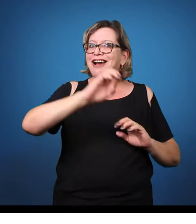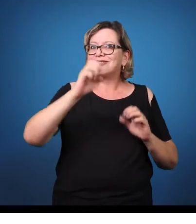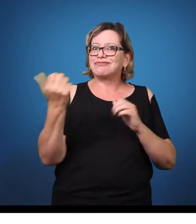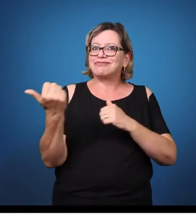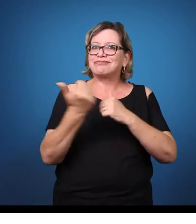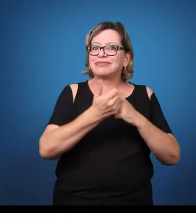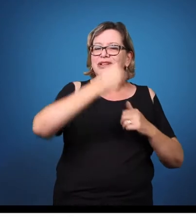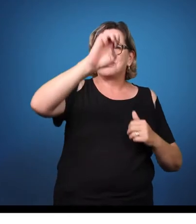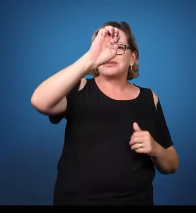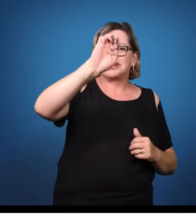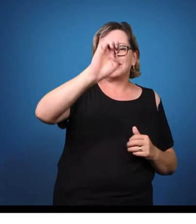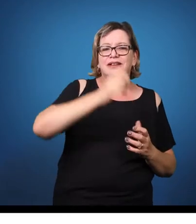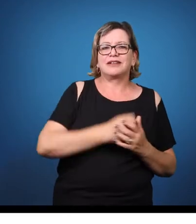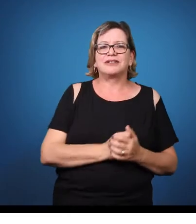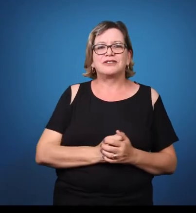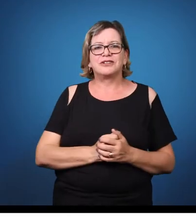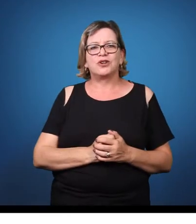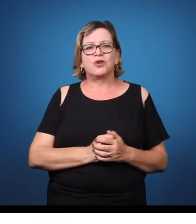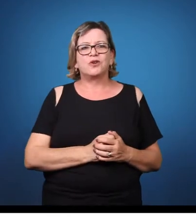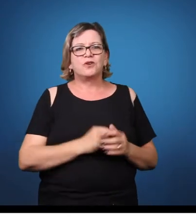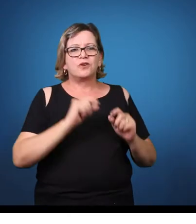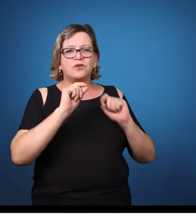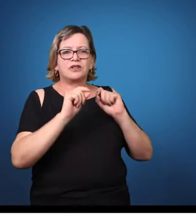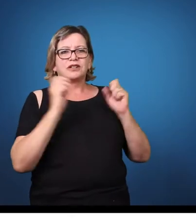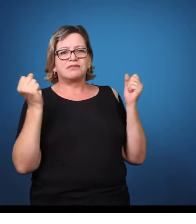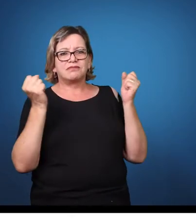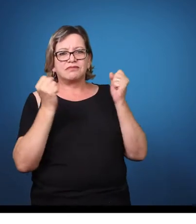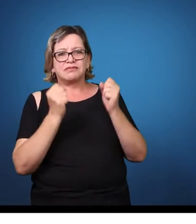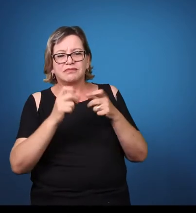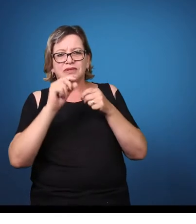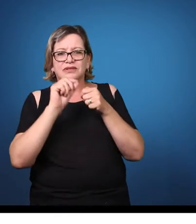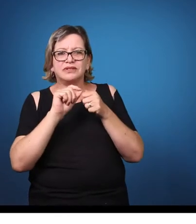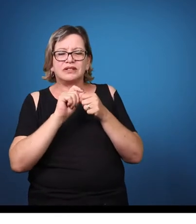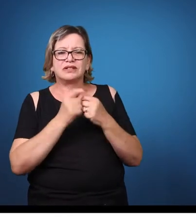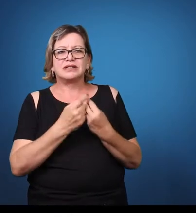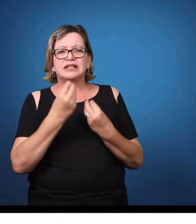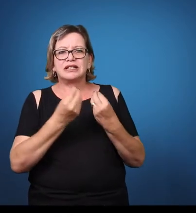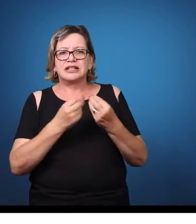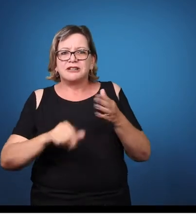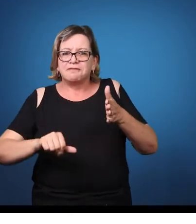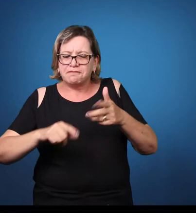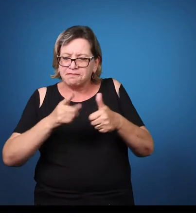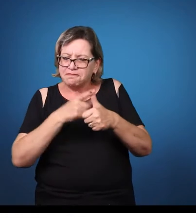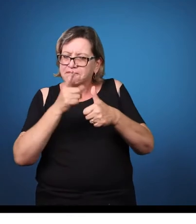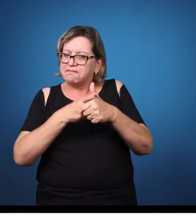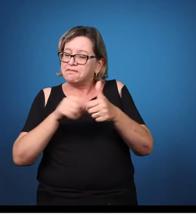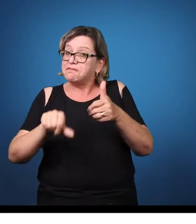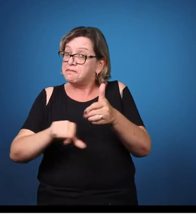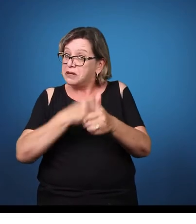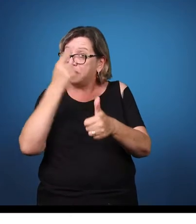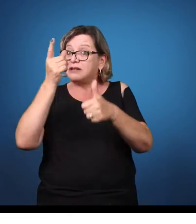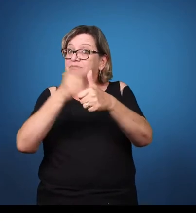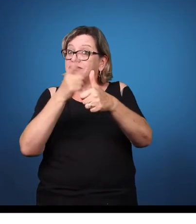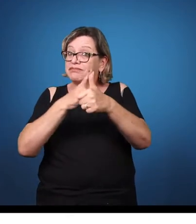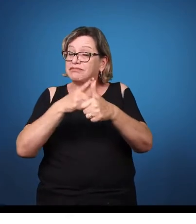expandindo esse conhecimento ao nosso público. Segundo ponto é a gente ter humildade